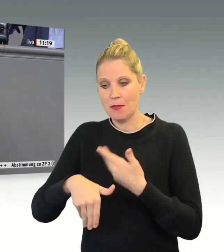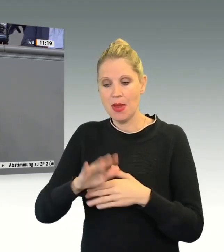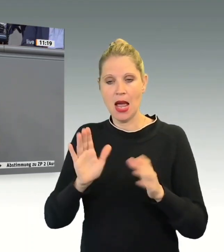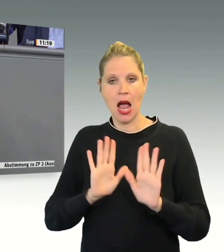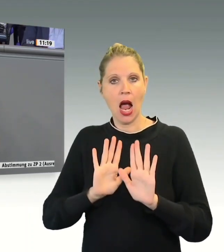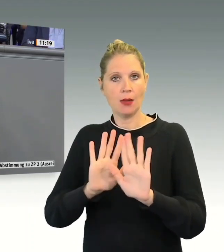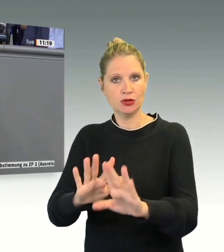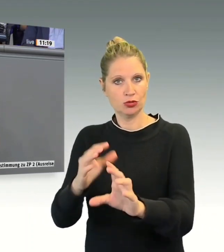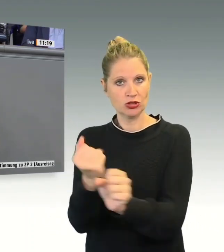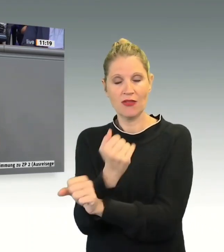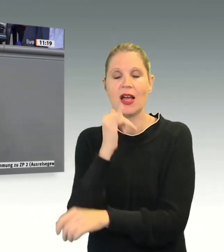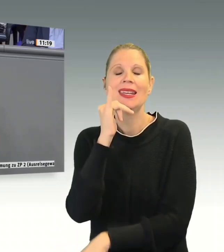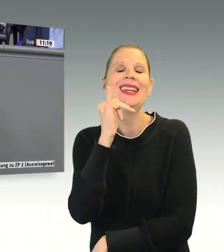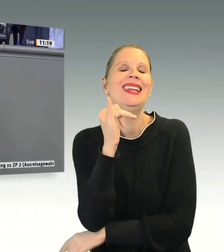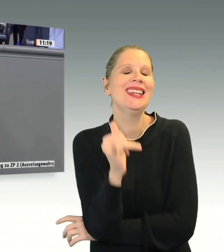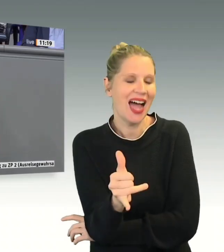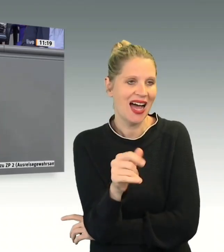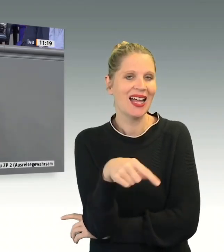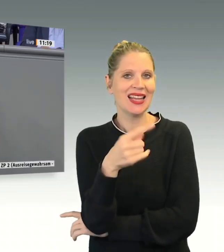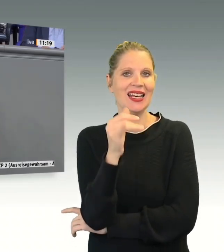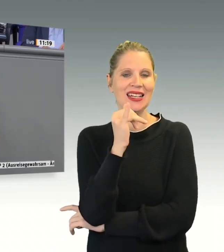Kolleginnen und Kollegen. Und deswegen ist es auch richtig,